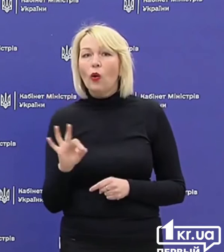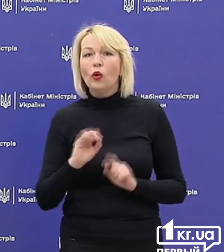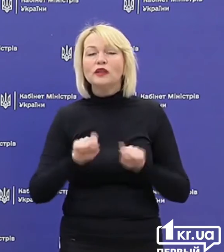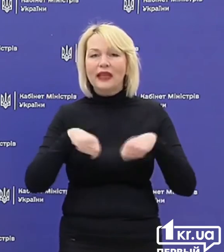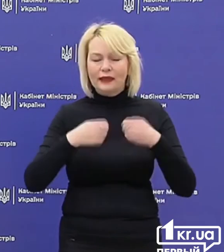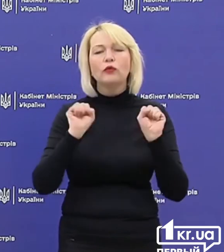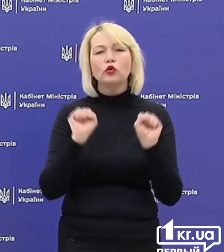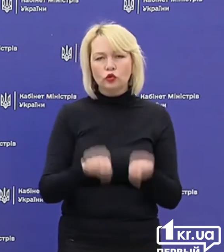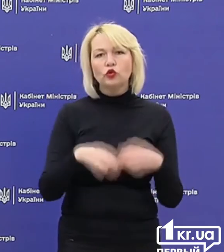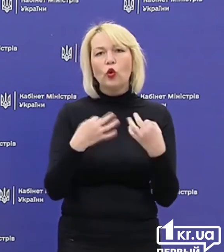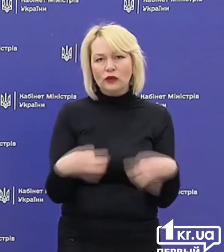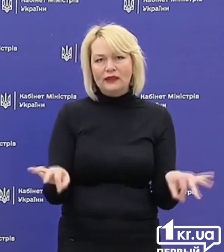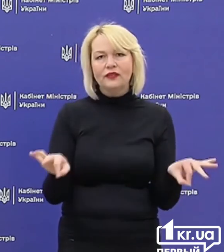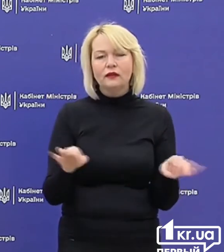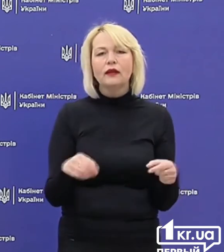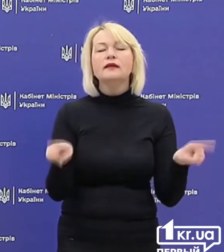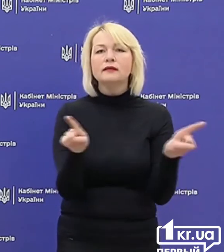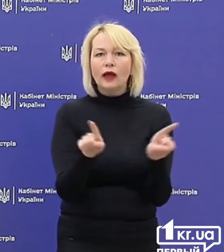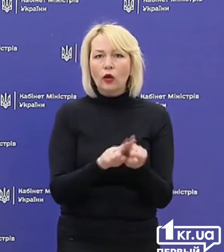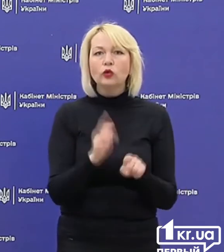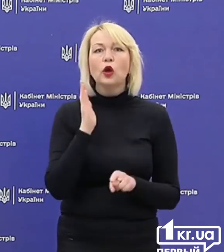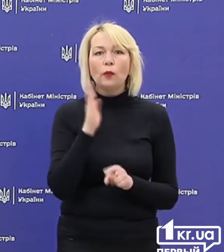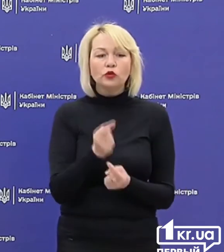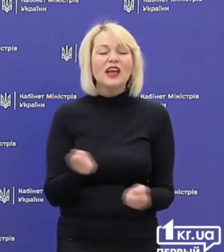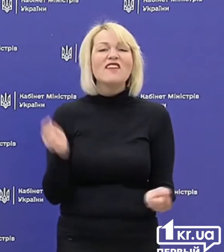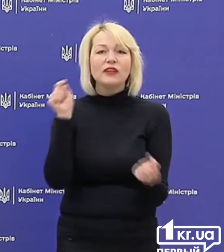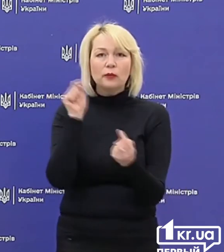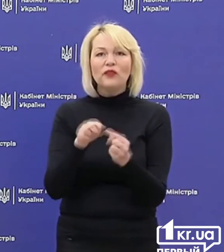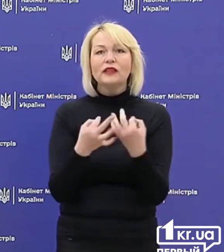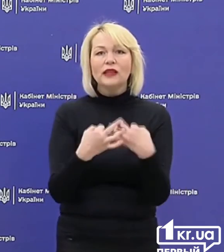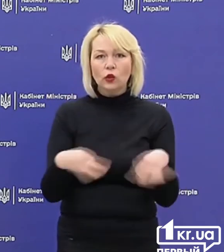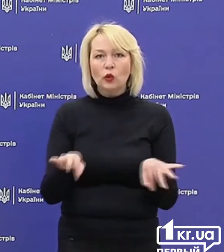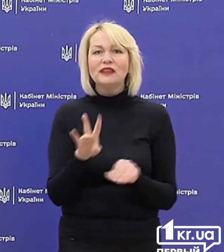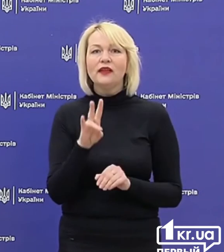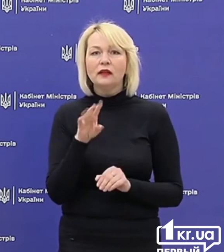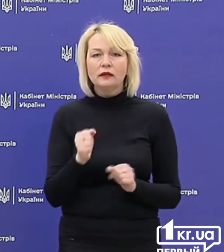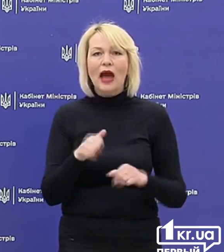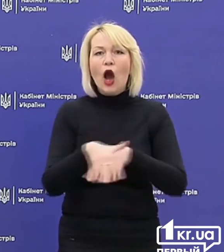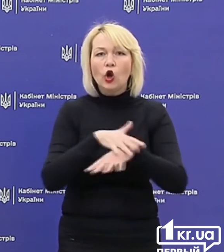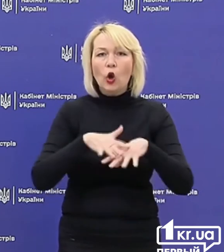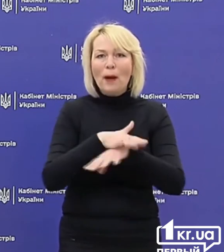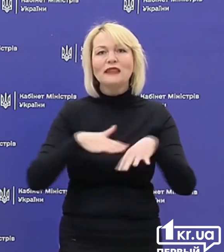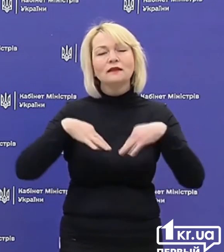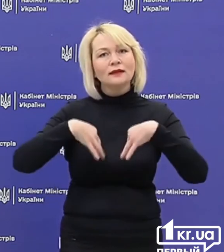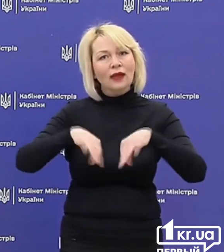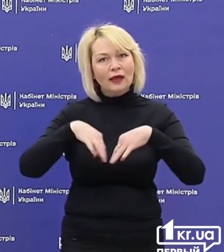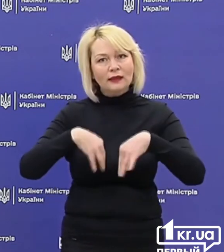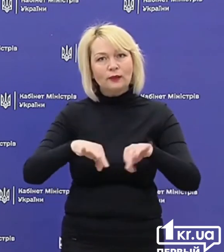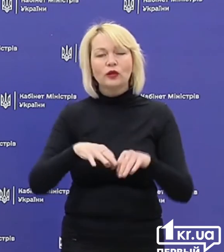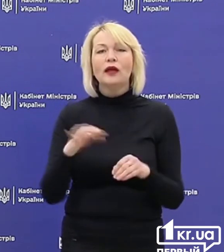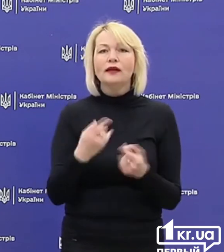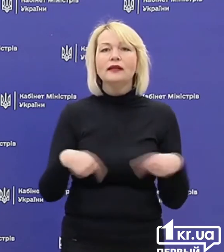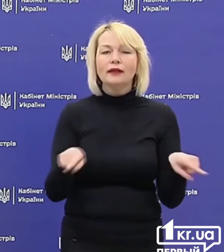дозвіл. Також буде відповідний дозвіл на громадський транспорт і